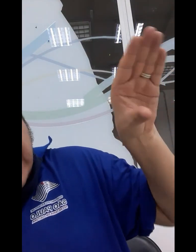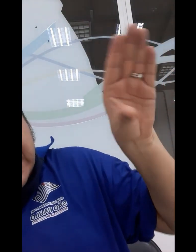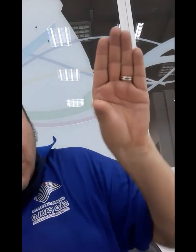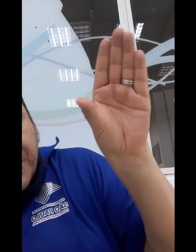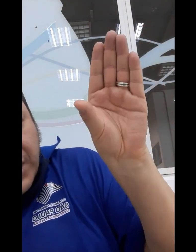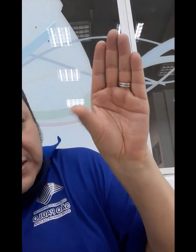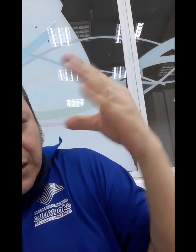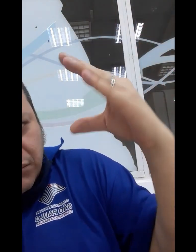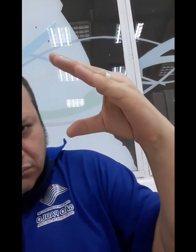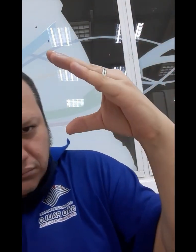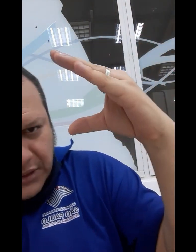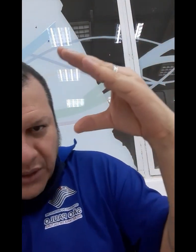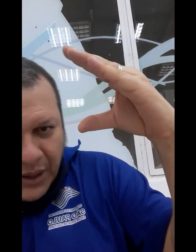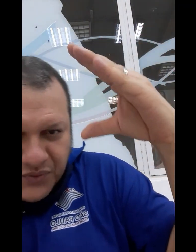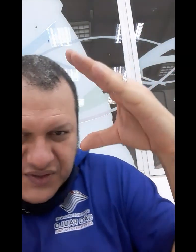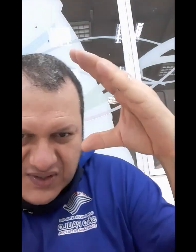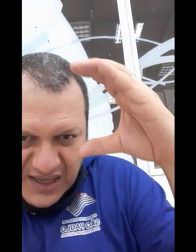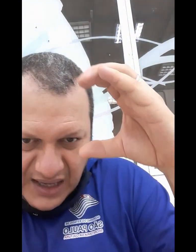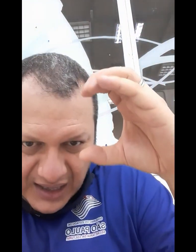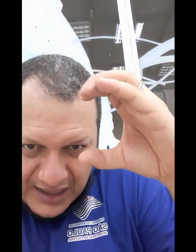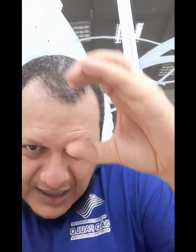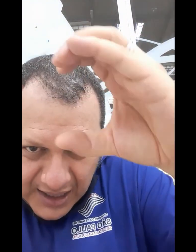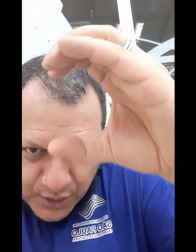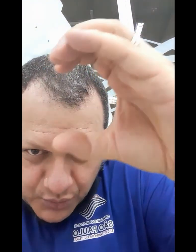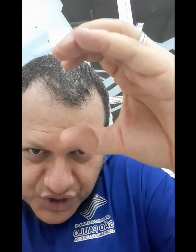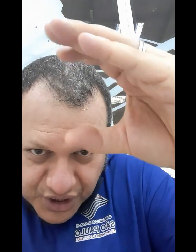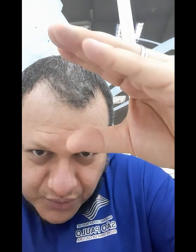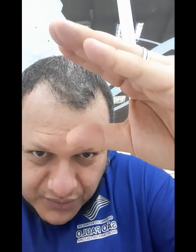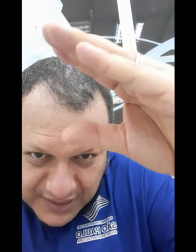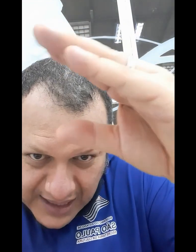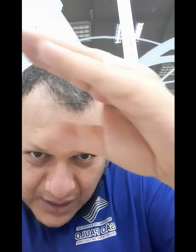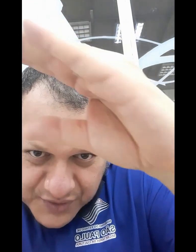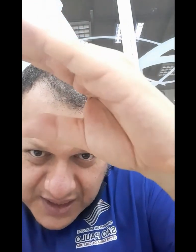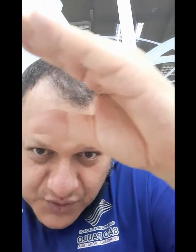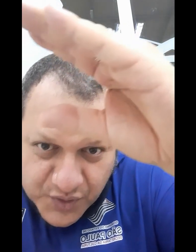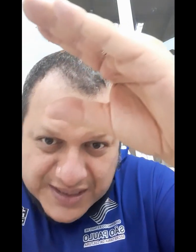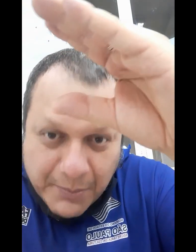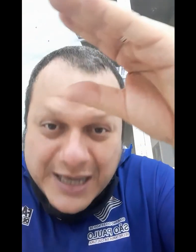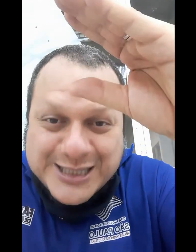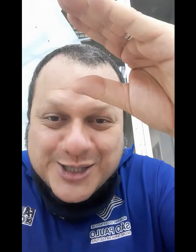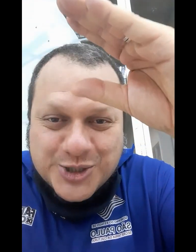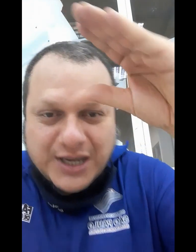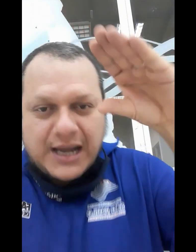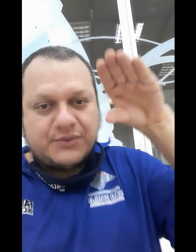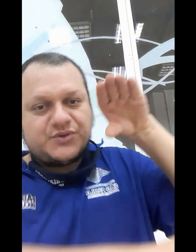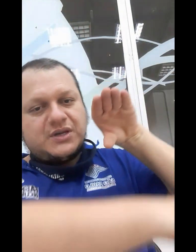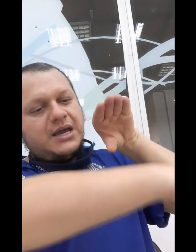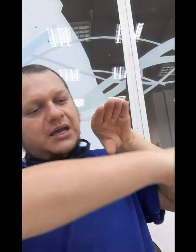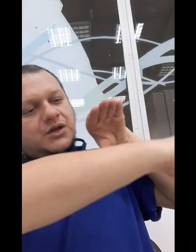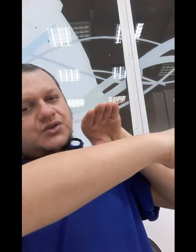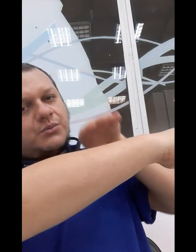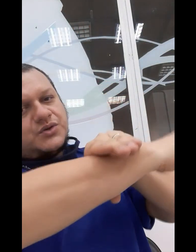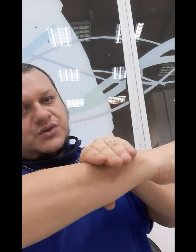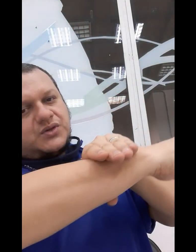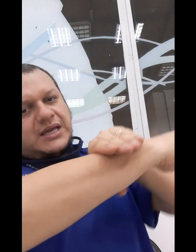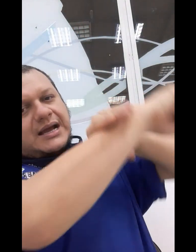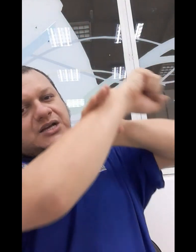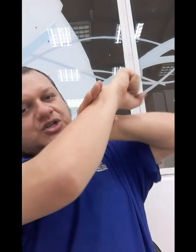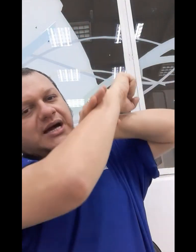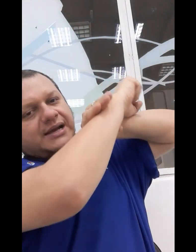nessa configuração, que não é um C redondinho, tá? Os dedos vão estar mais esticados. Nós vamos encaixar